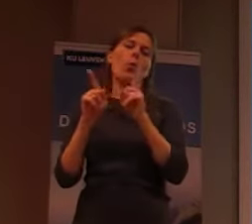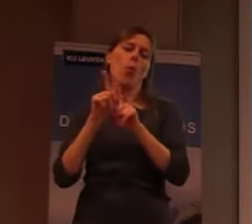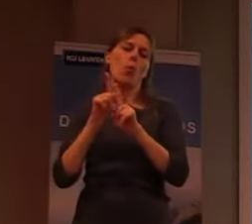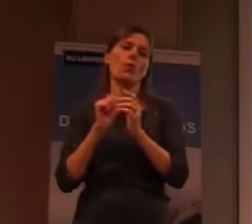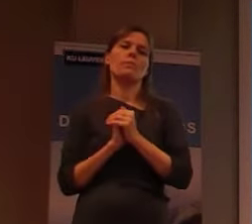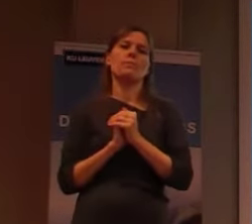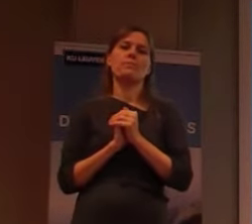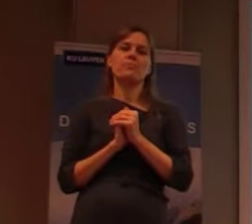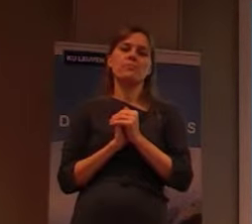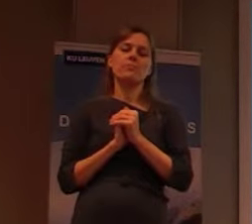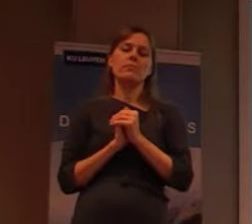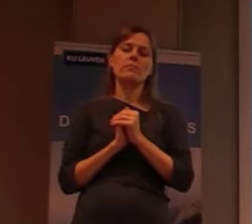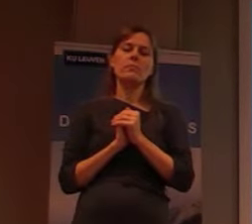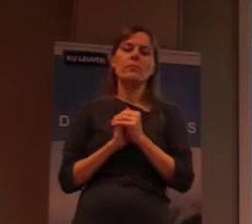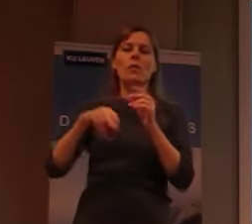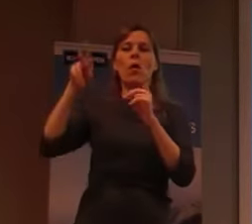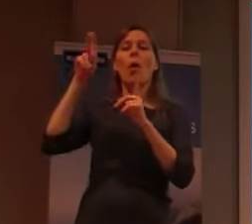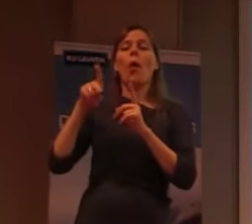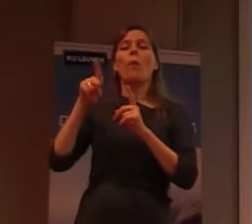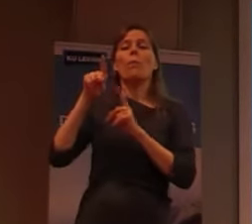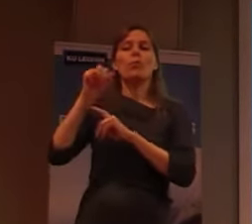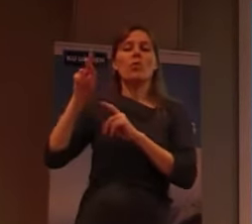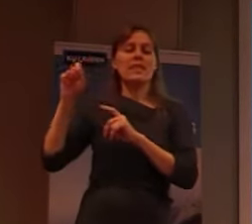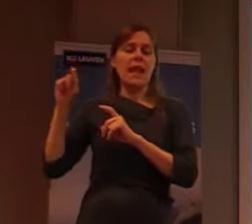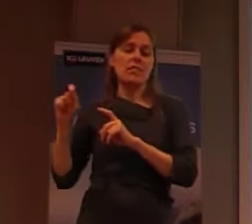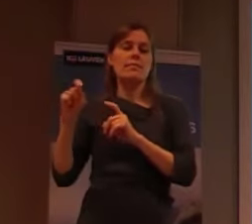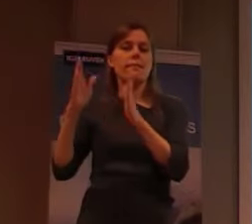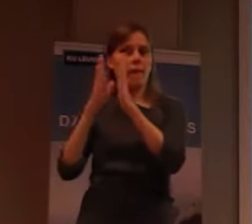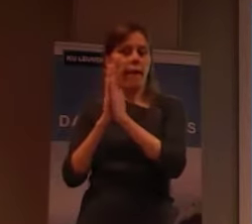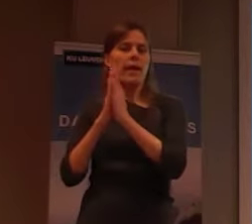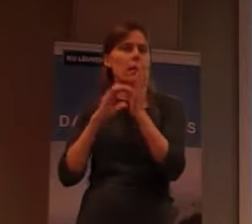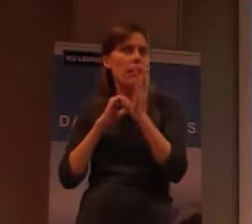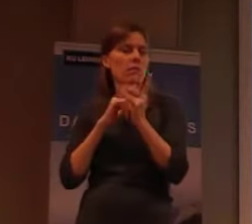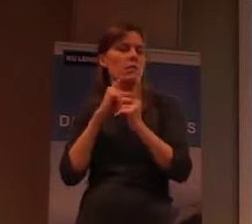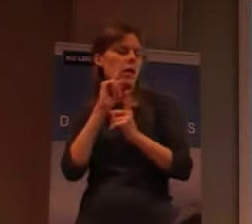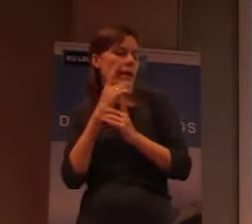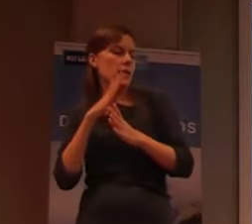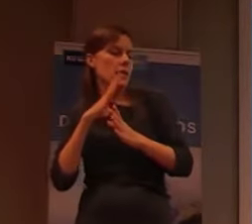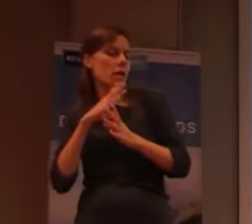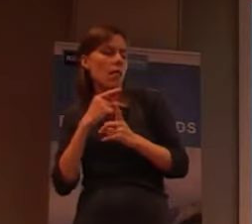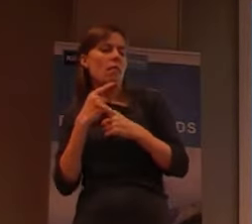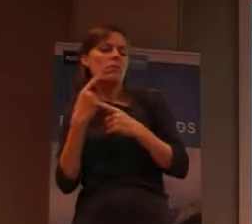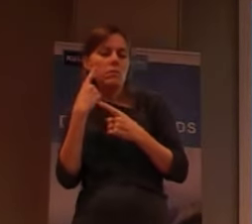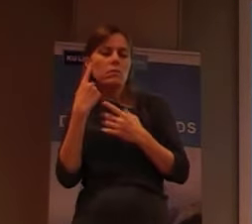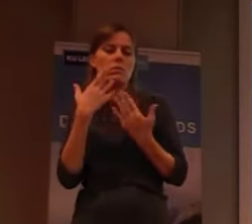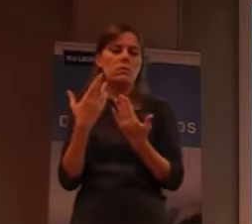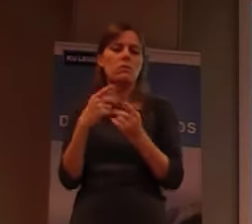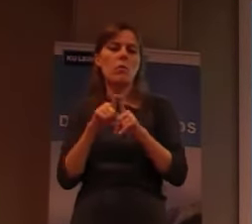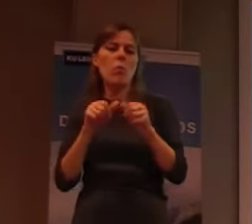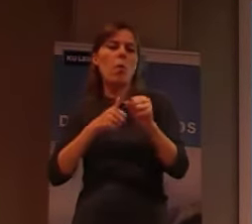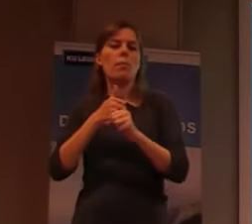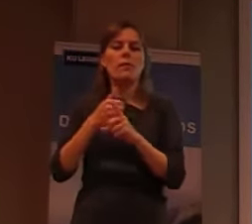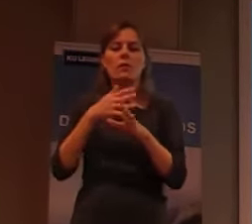protestantse kerk, heeft zich begin gaan interesseren, als eerste, en dan is de katholieke kerk, zich daarvoor gaan